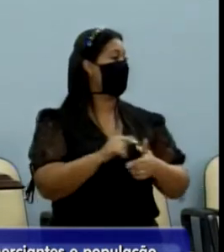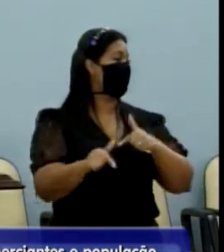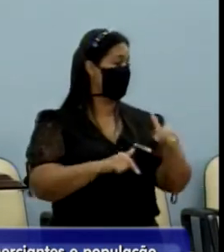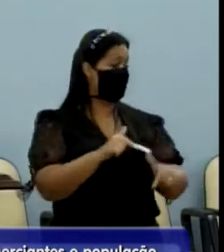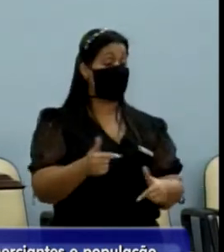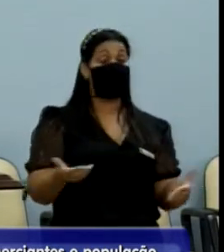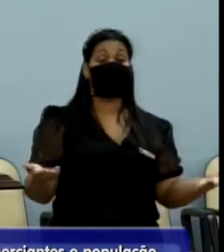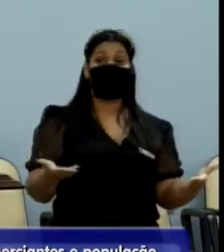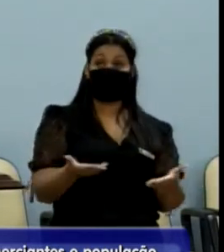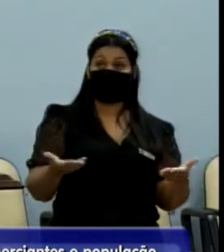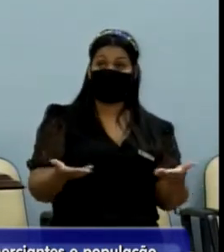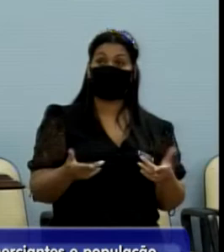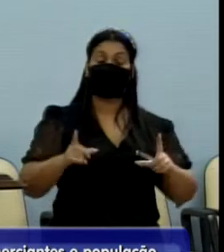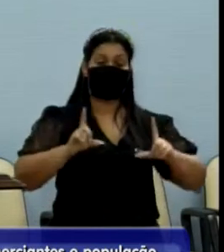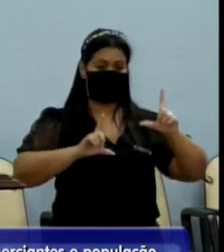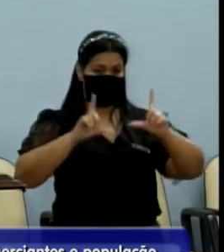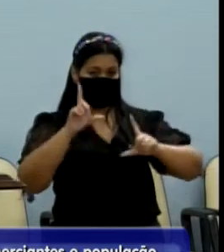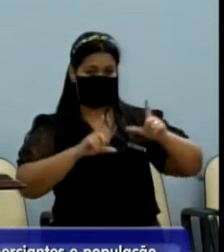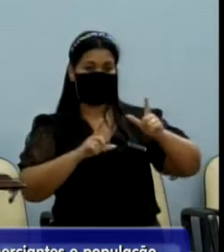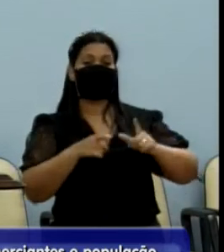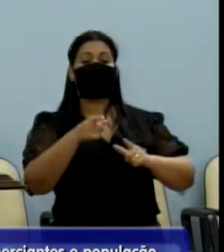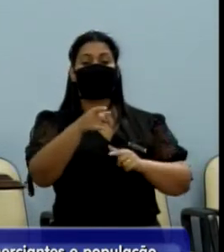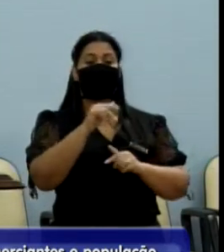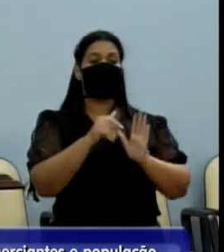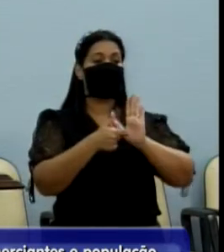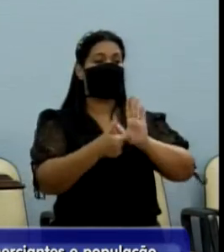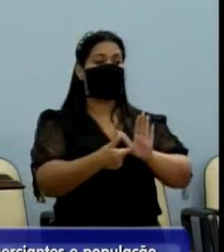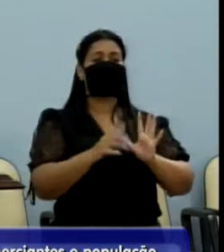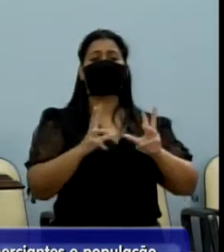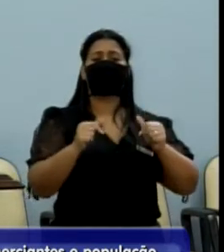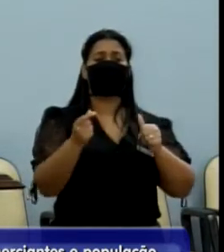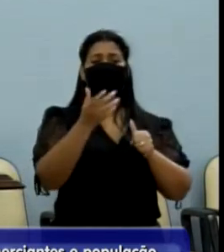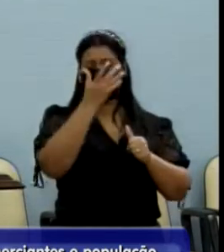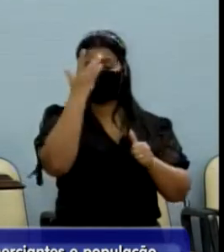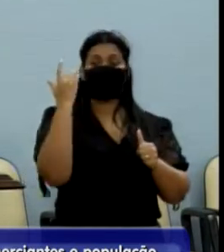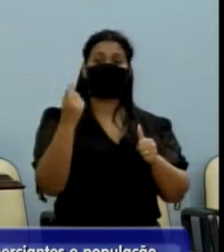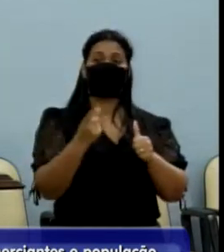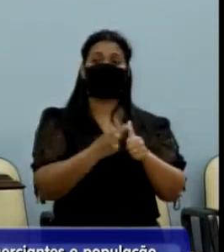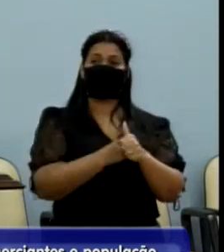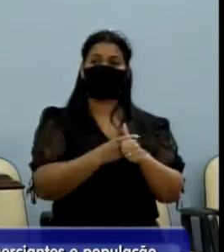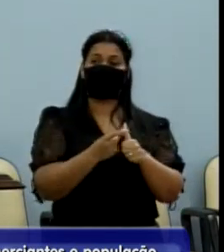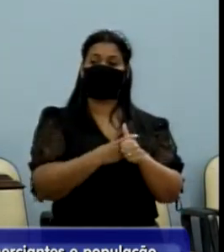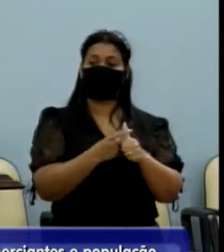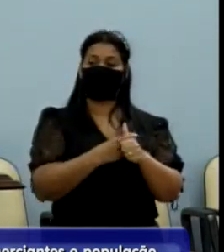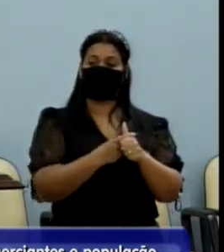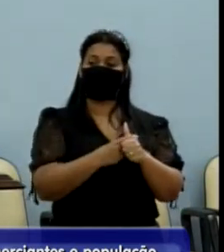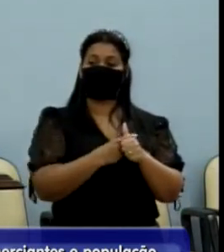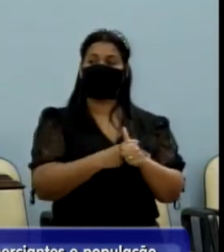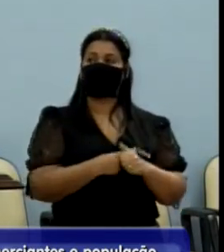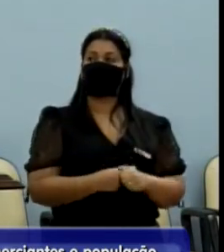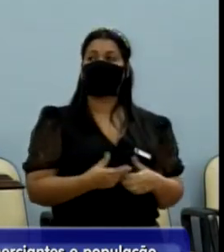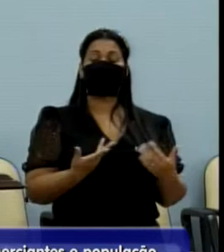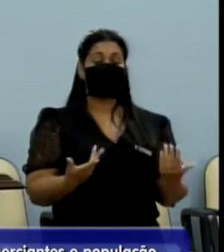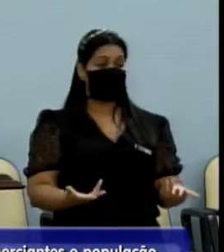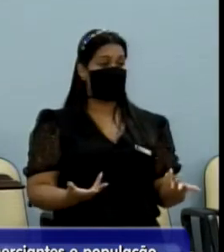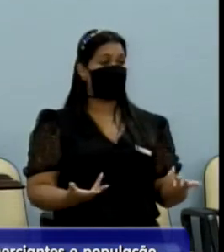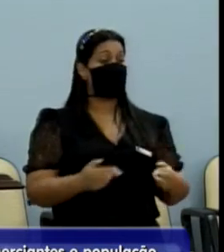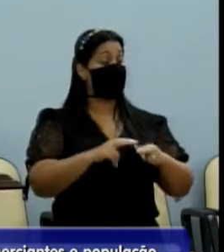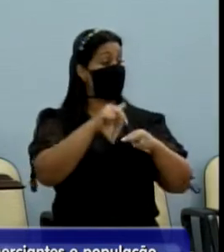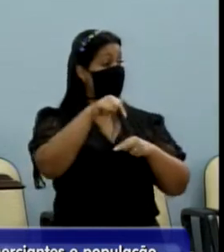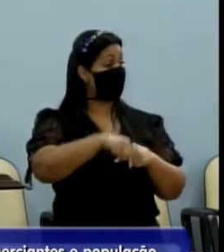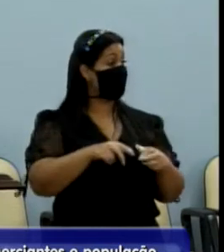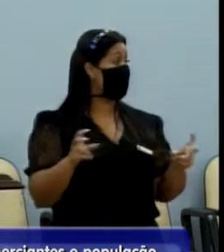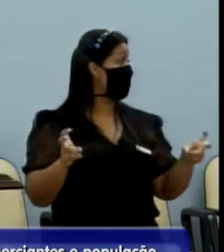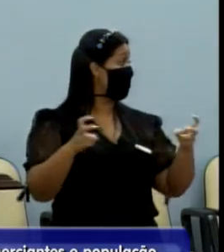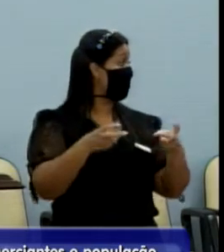numa matéria da TV Tem Onde, estão endividados. Estão tudo... Pois bem, presidente. Graças a essa casa e